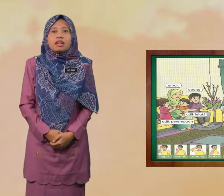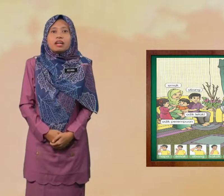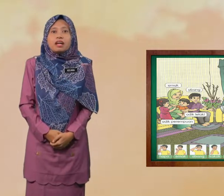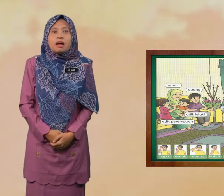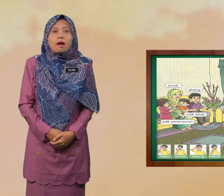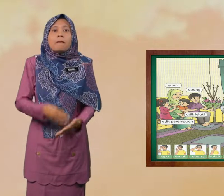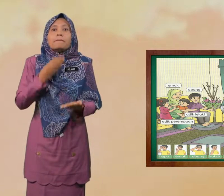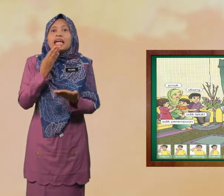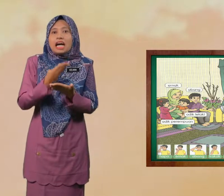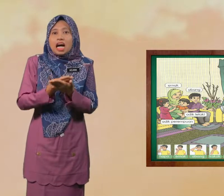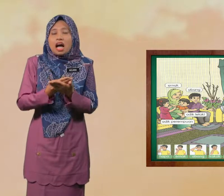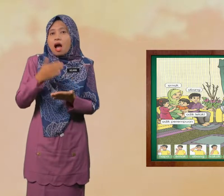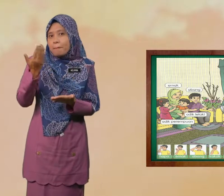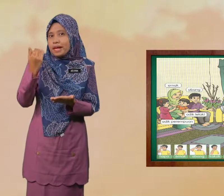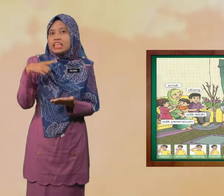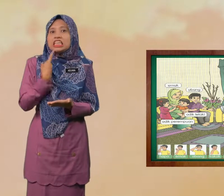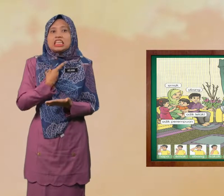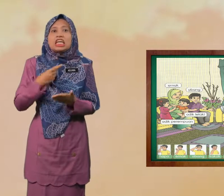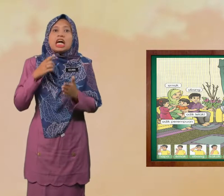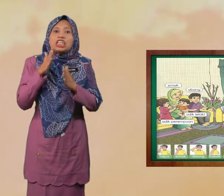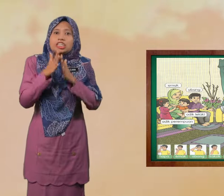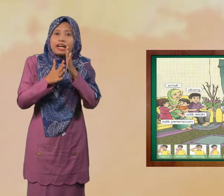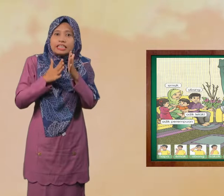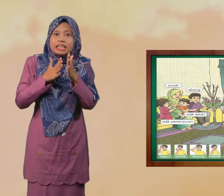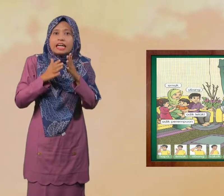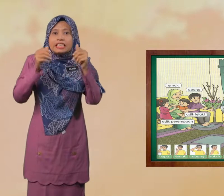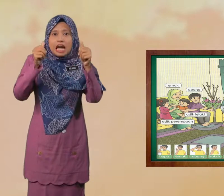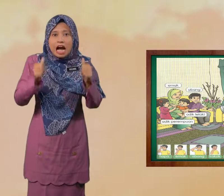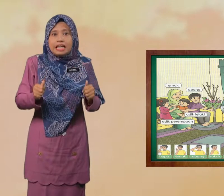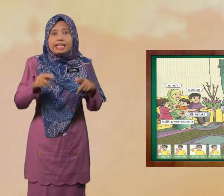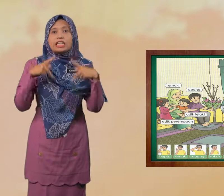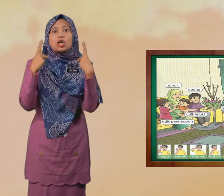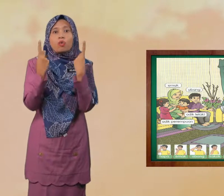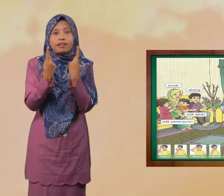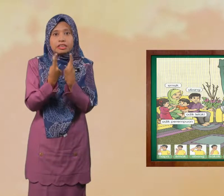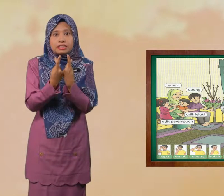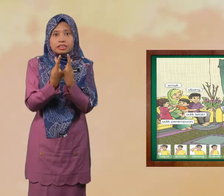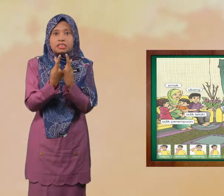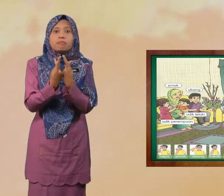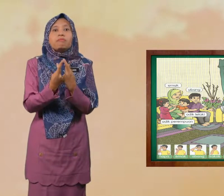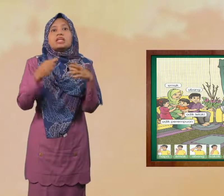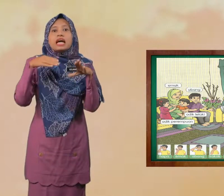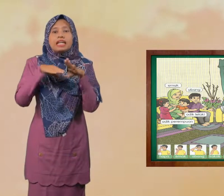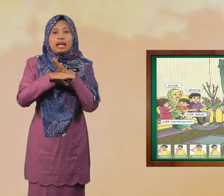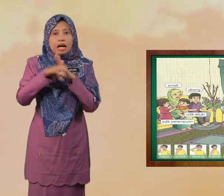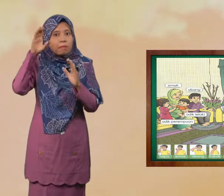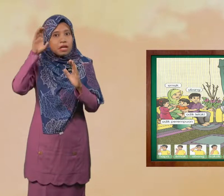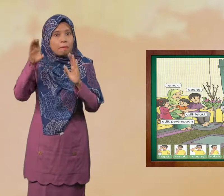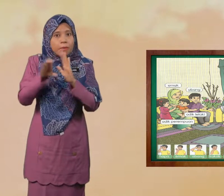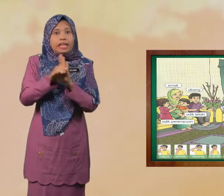Baiklah, mari kita isyaratkan ahli keluarga dalam gambar